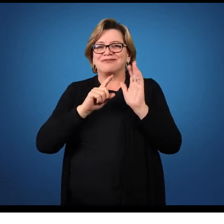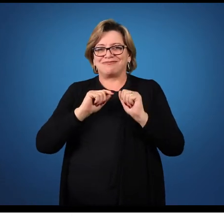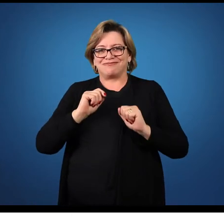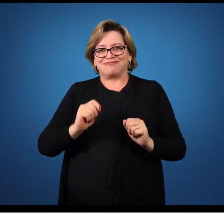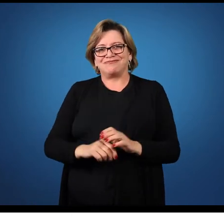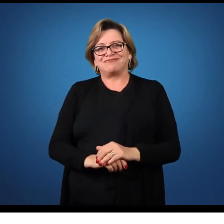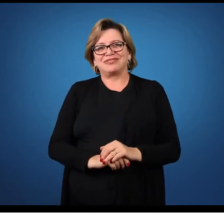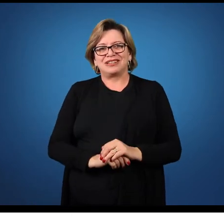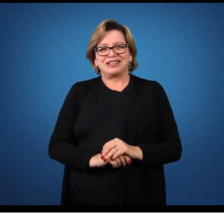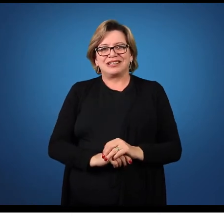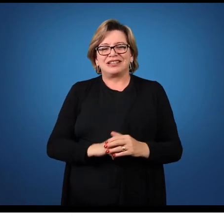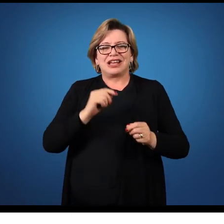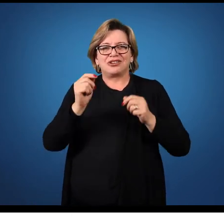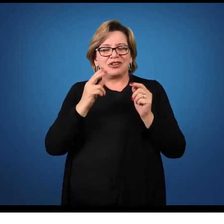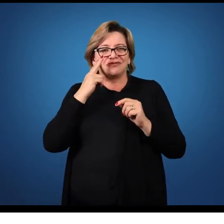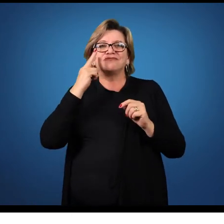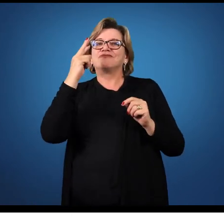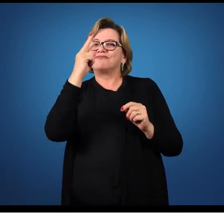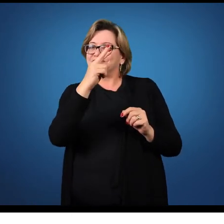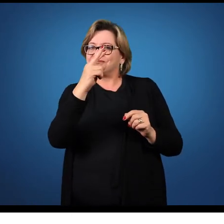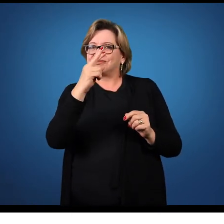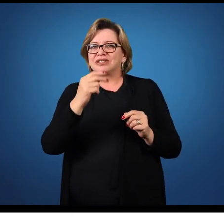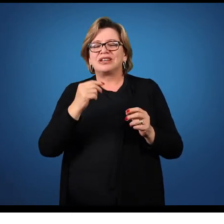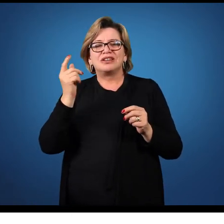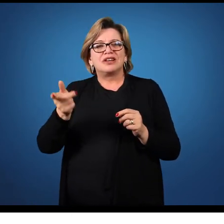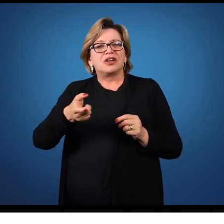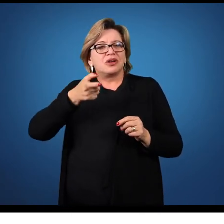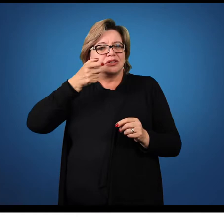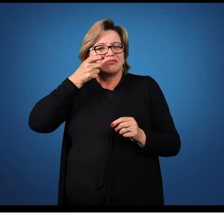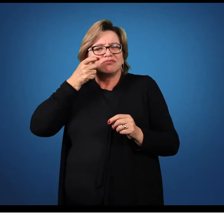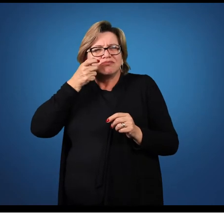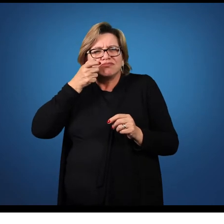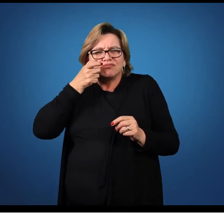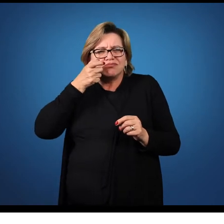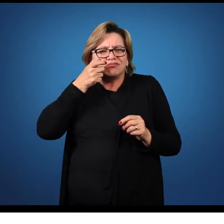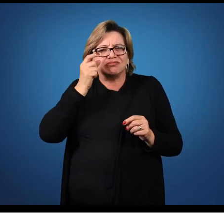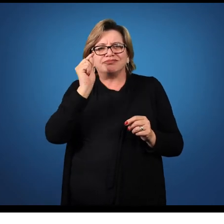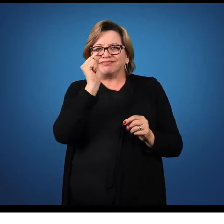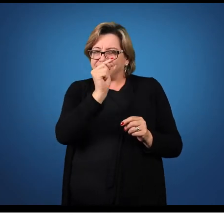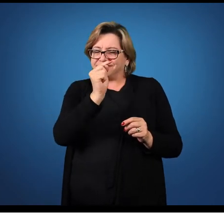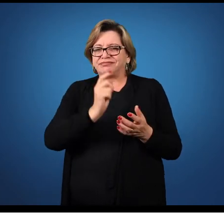Com a segunda imagem na tela, observe atentamente.